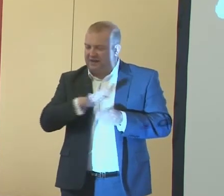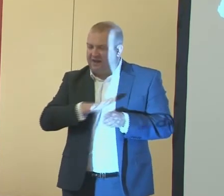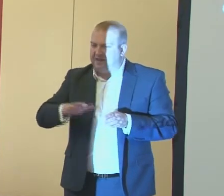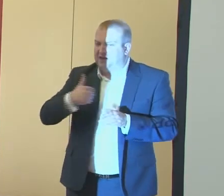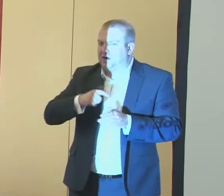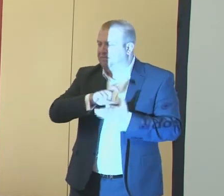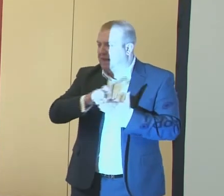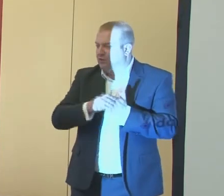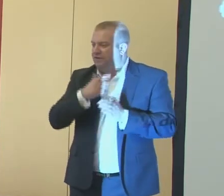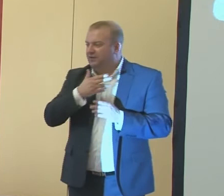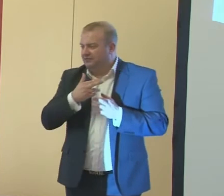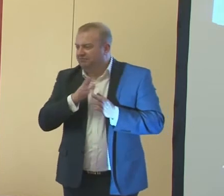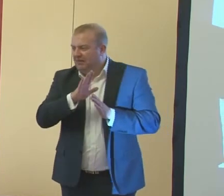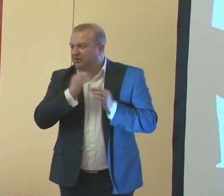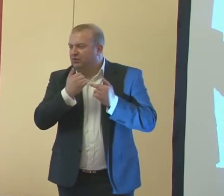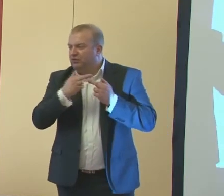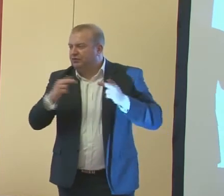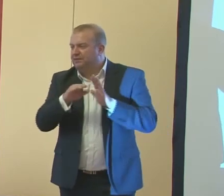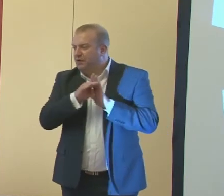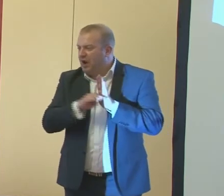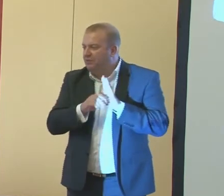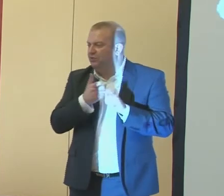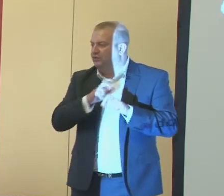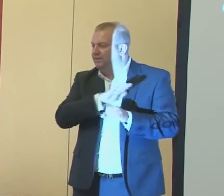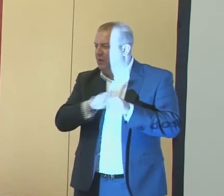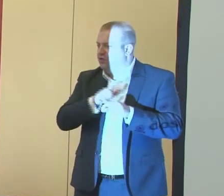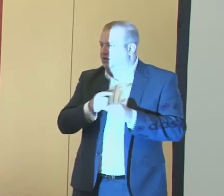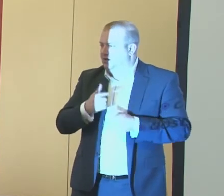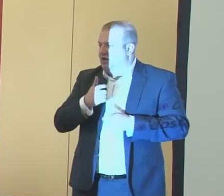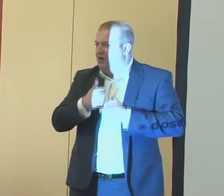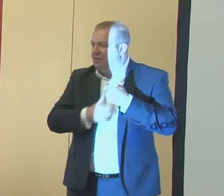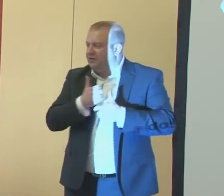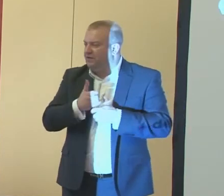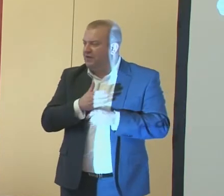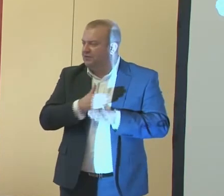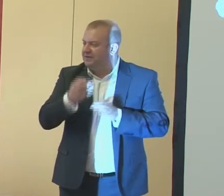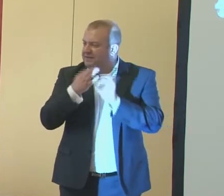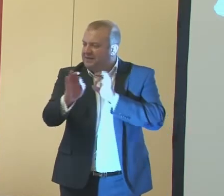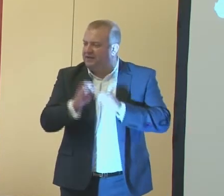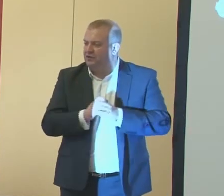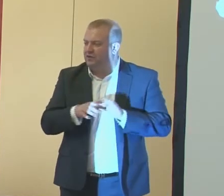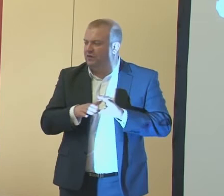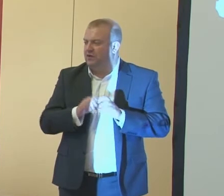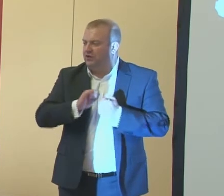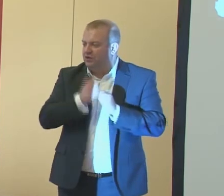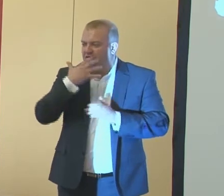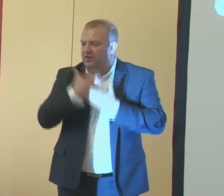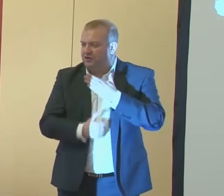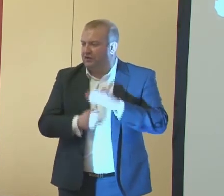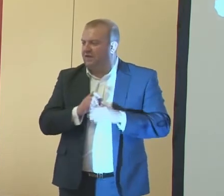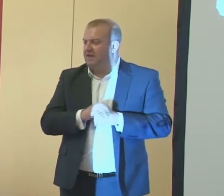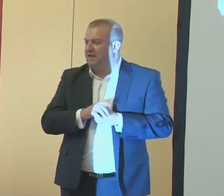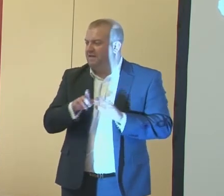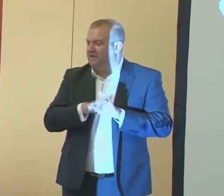funkcjonuje mnóstwo programów, które w pełni opracowane przez specjalistów są wykorzystywane